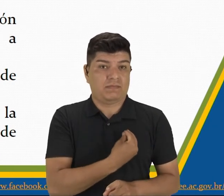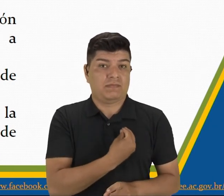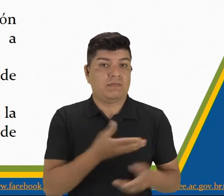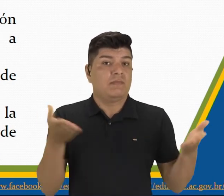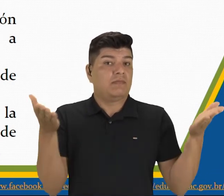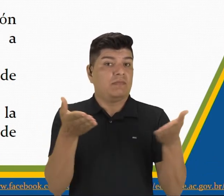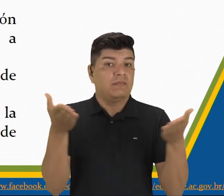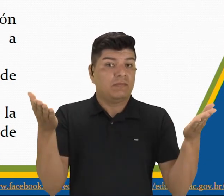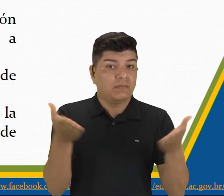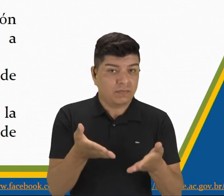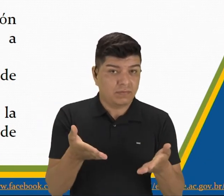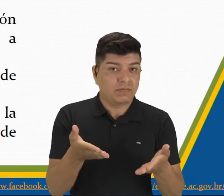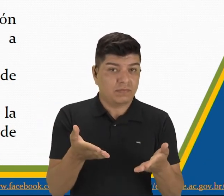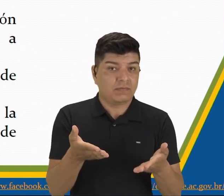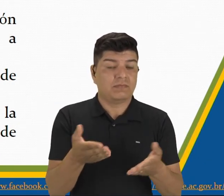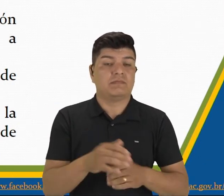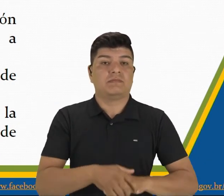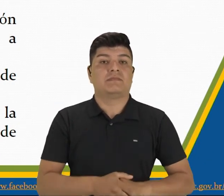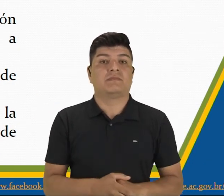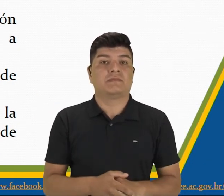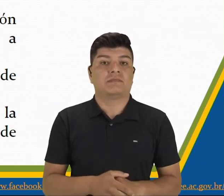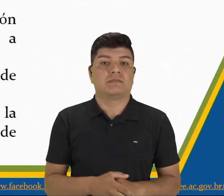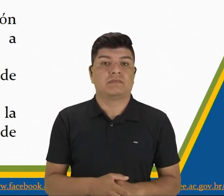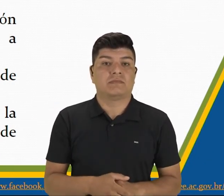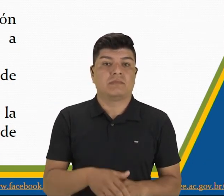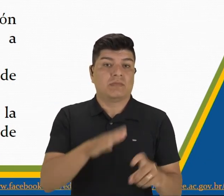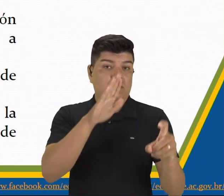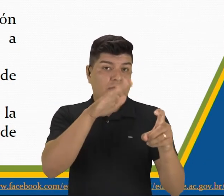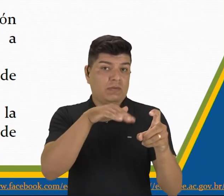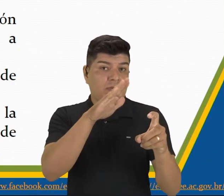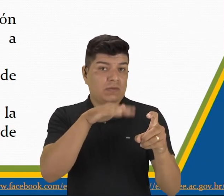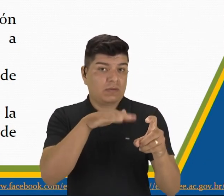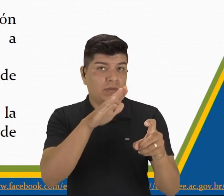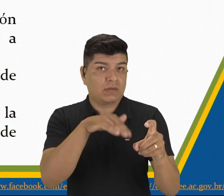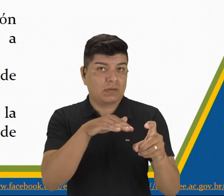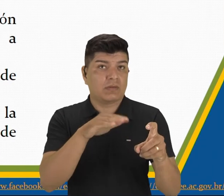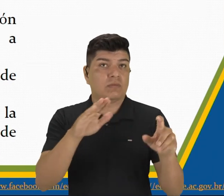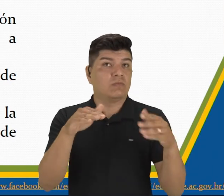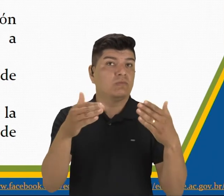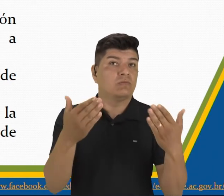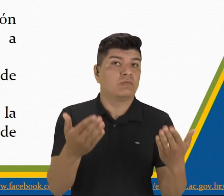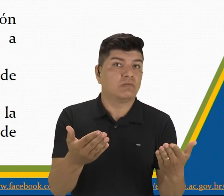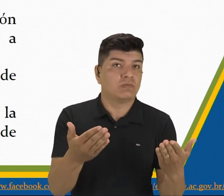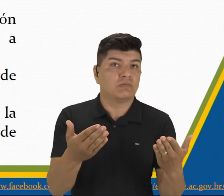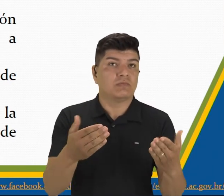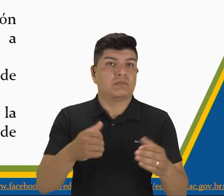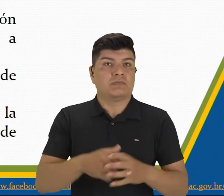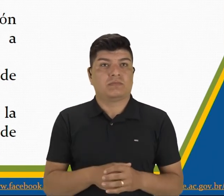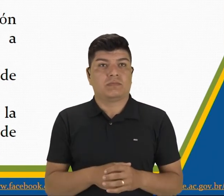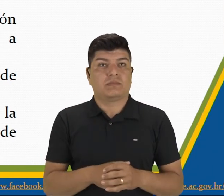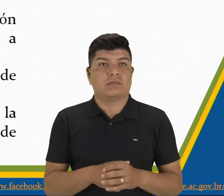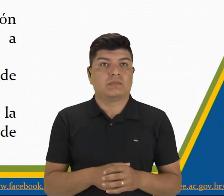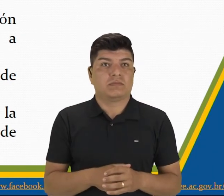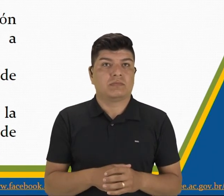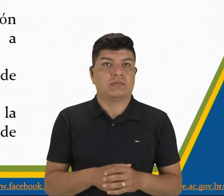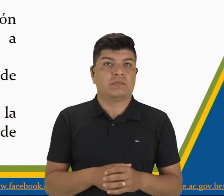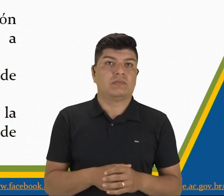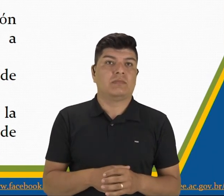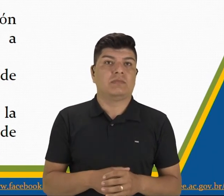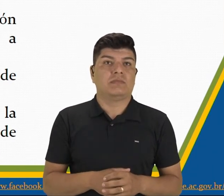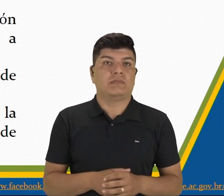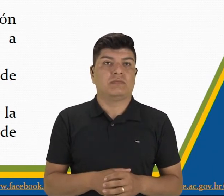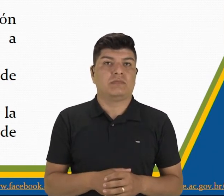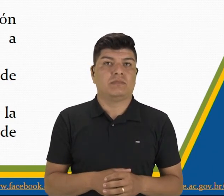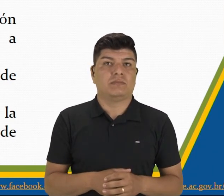actualidad por medio de las películas es el mito del hijo de Odín, el héroe de Asgard o el